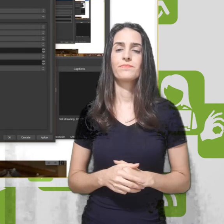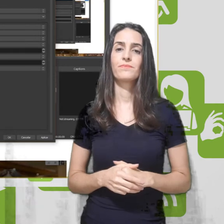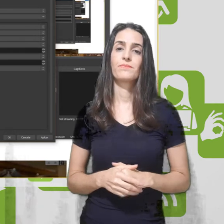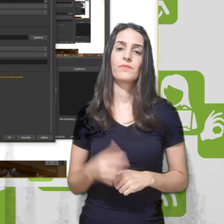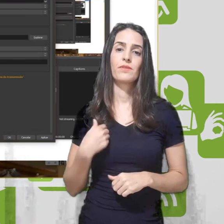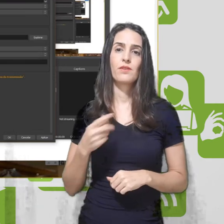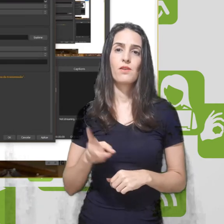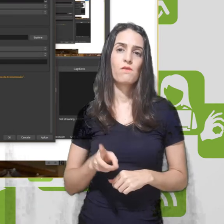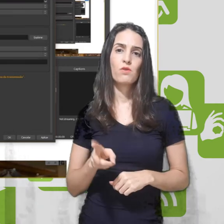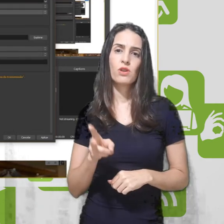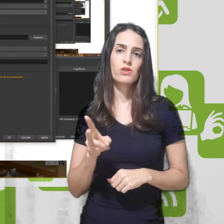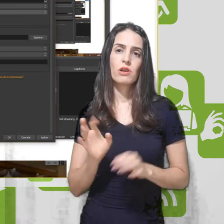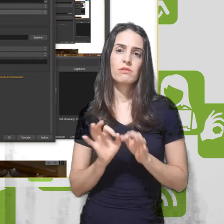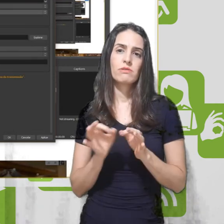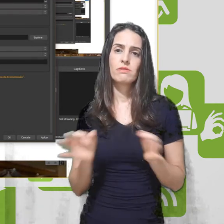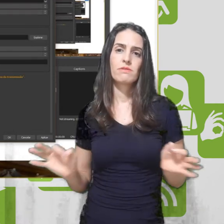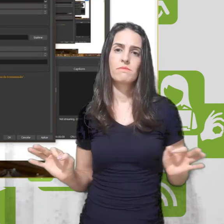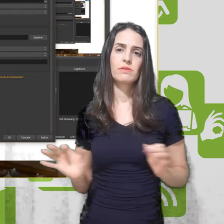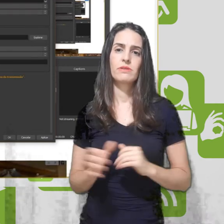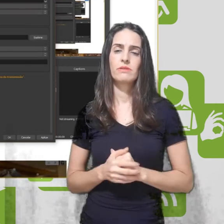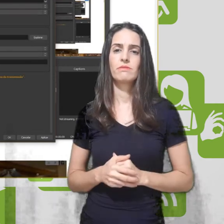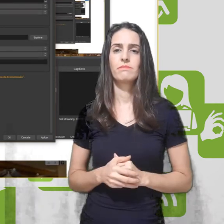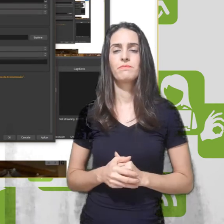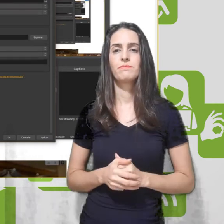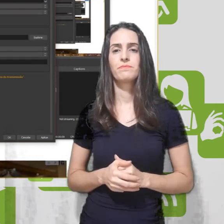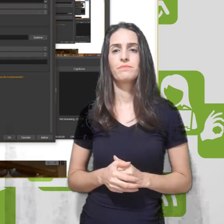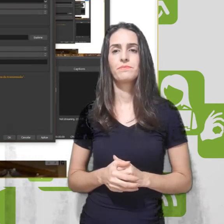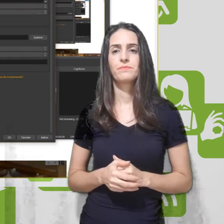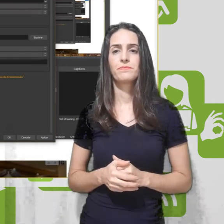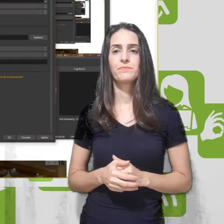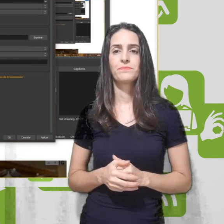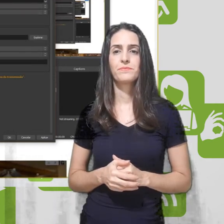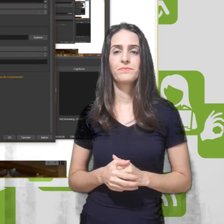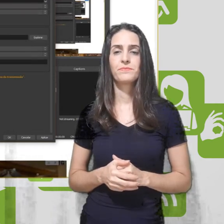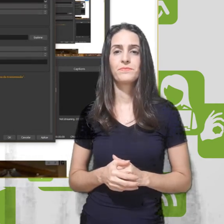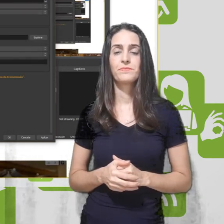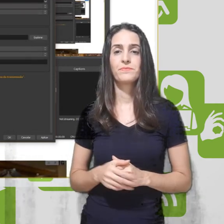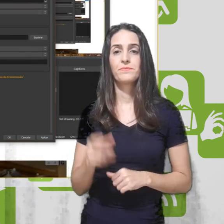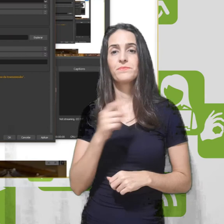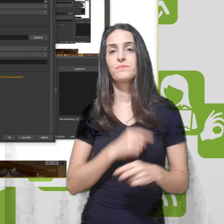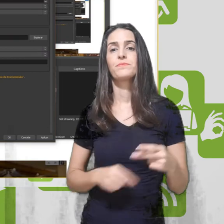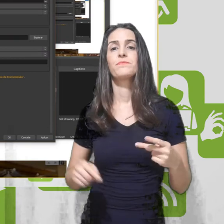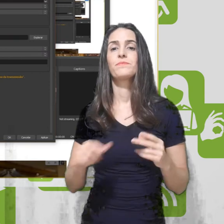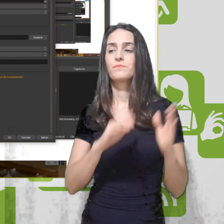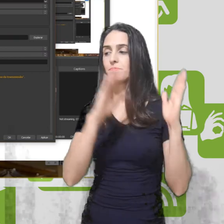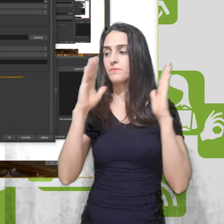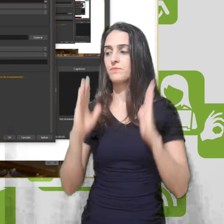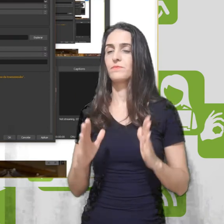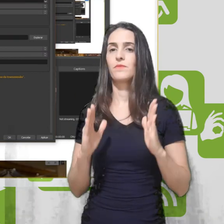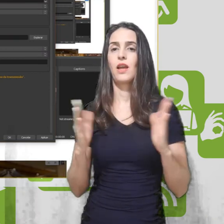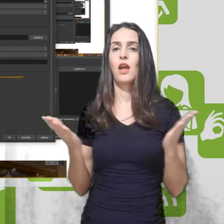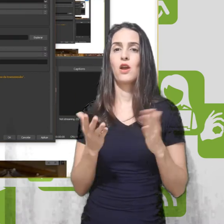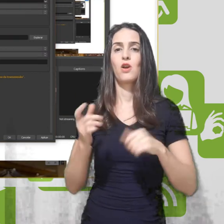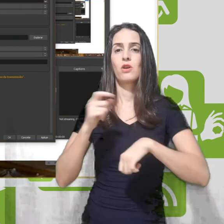Mas vou deixar na opção simples. Entendeu? É a segunda parte, essa parte aqui de gravação.